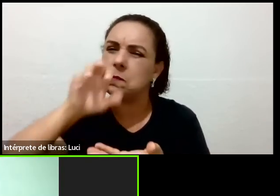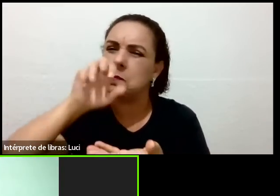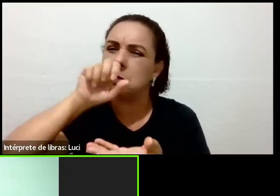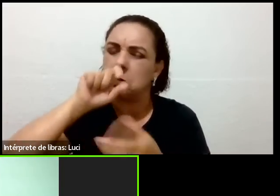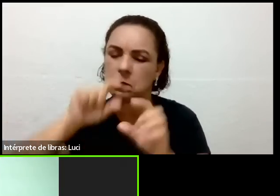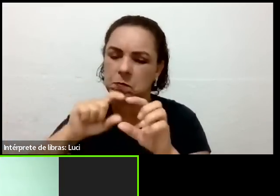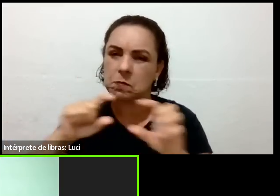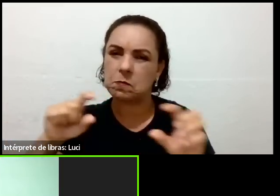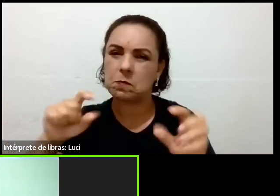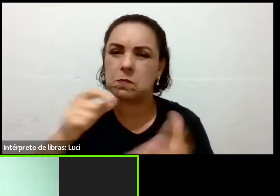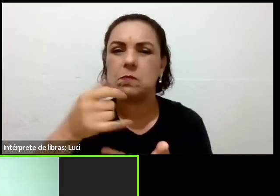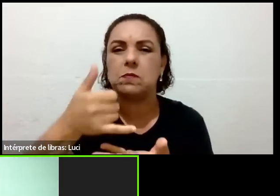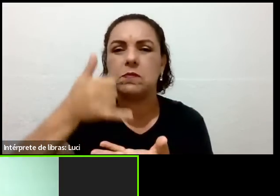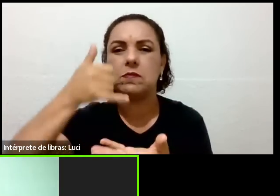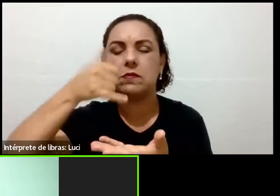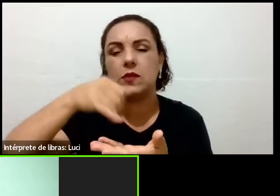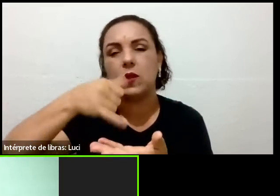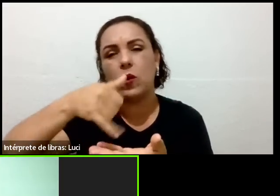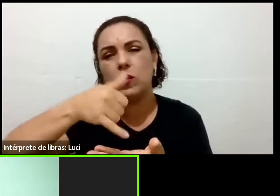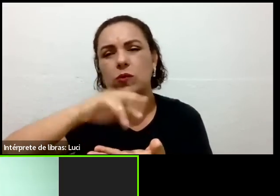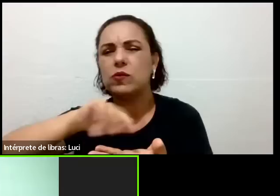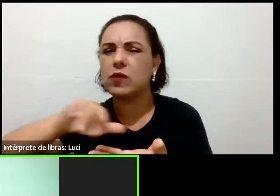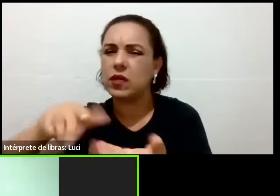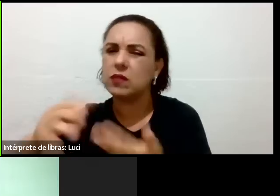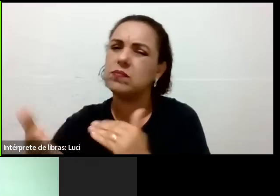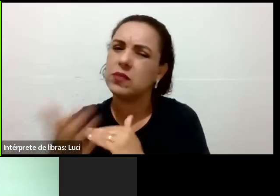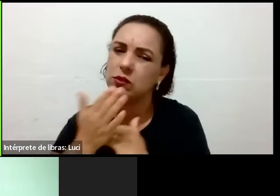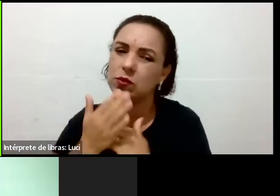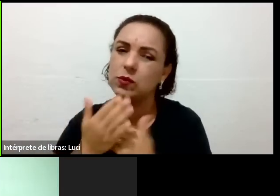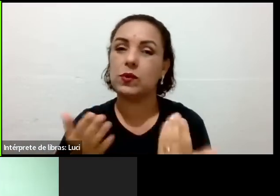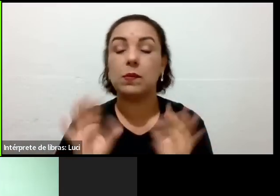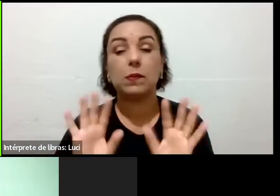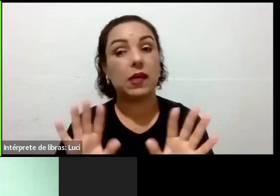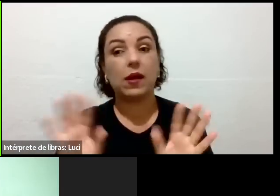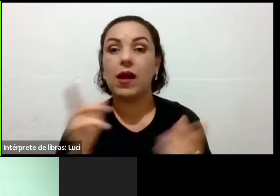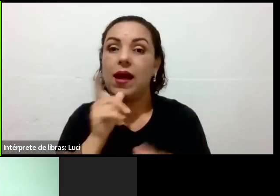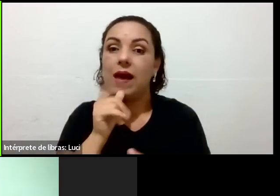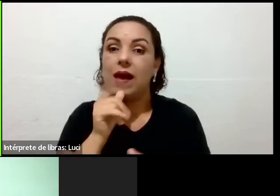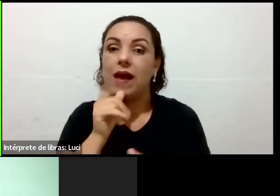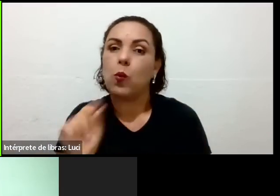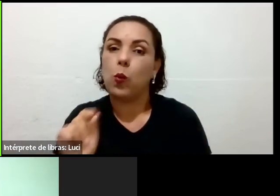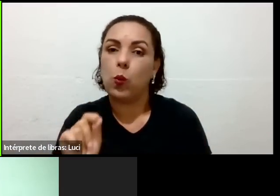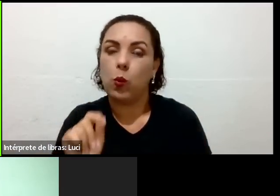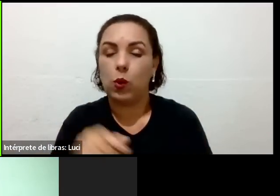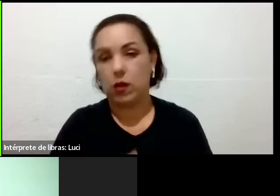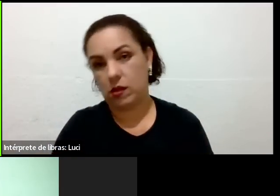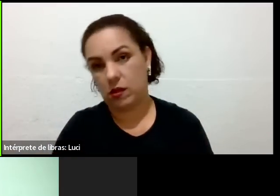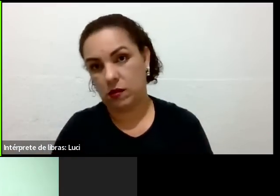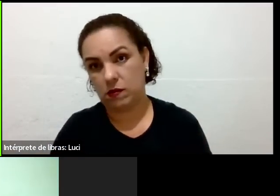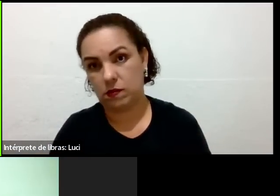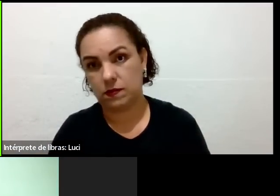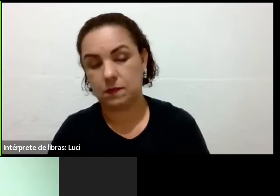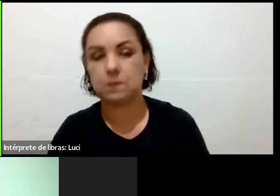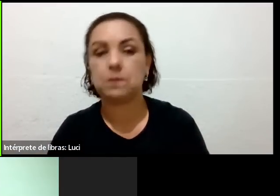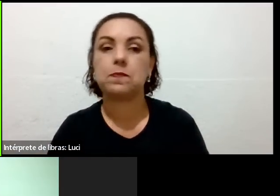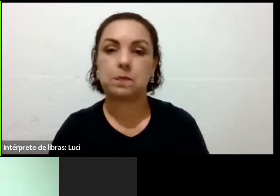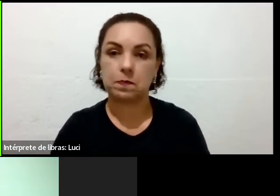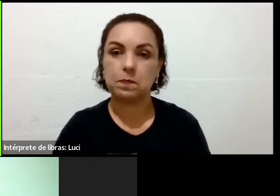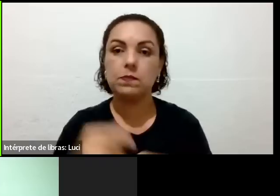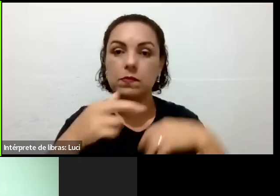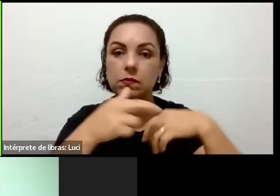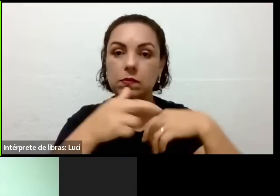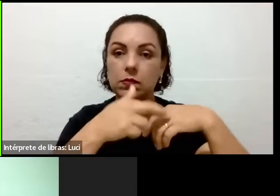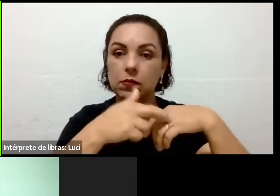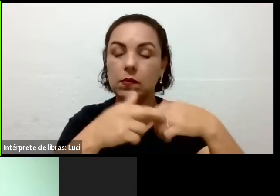Mas esse negócio da água aí me chamou a atenção. Então, Simone, deixa eu te explicar. Tudo que você fez até hoje, até essa